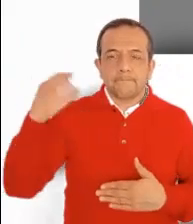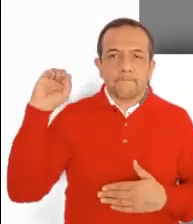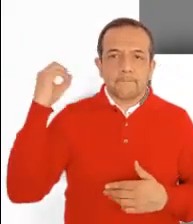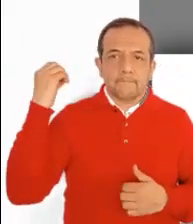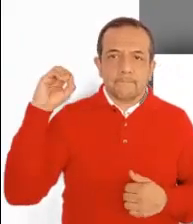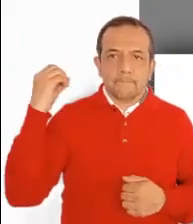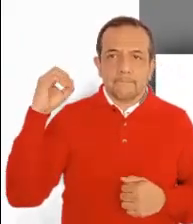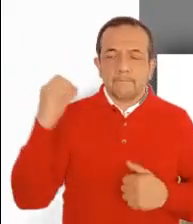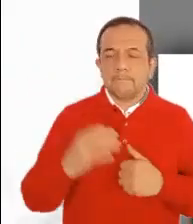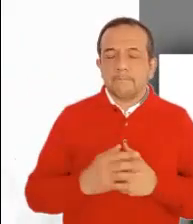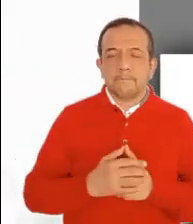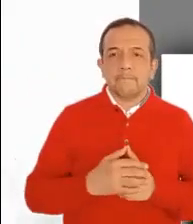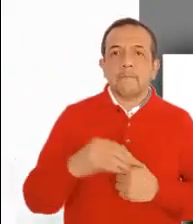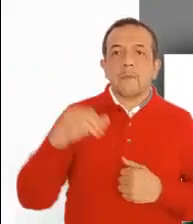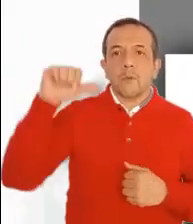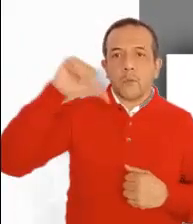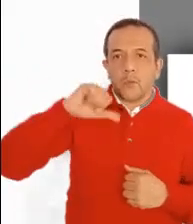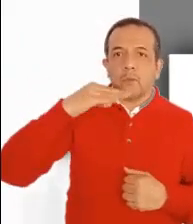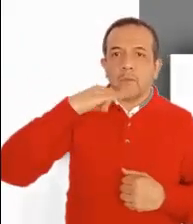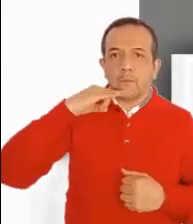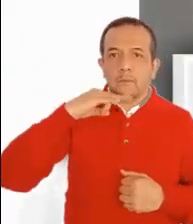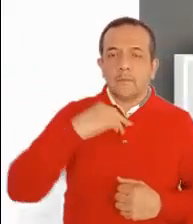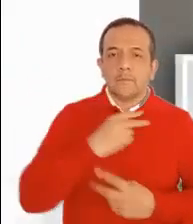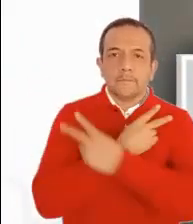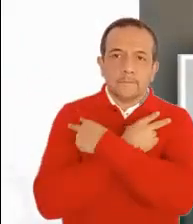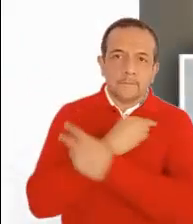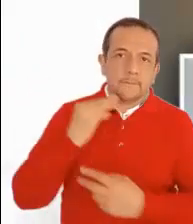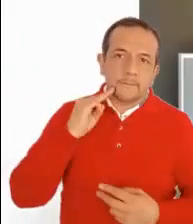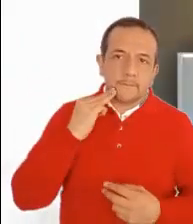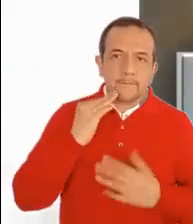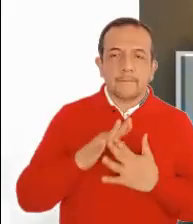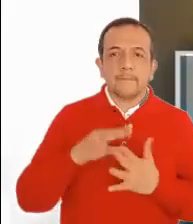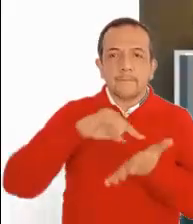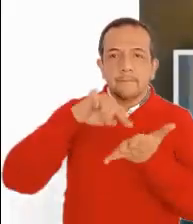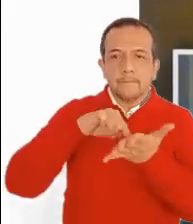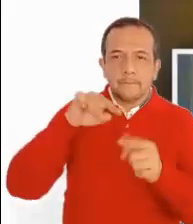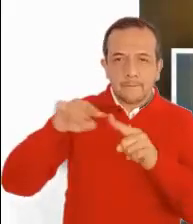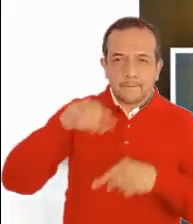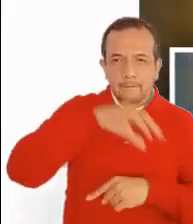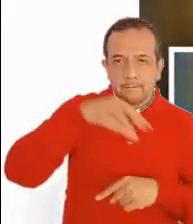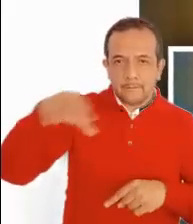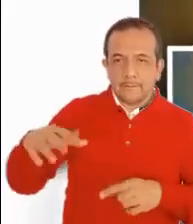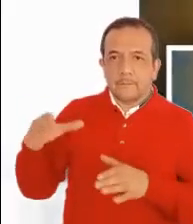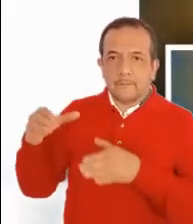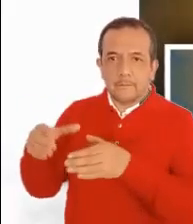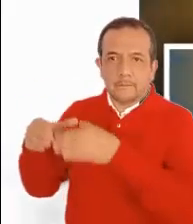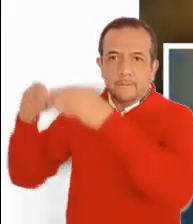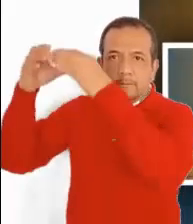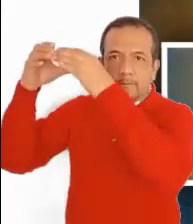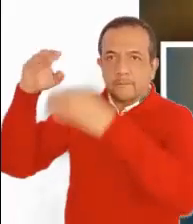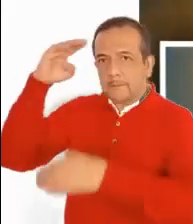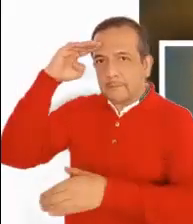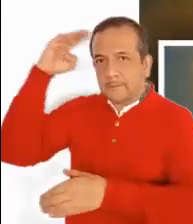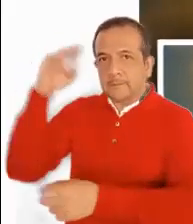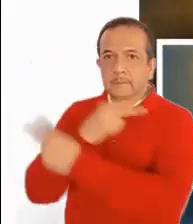12 de octubre. Hoy celebramos a la Virgen María, en algunos lados, a Nuestra Señora del